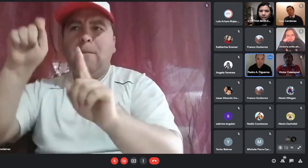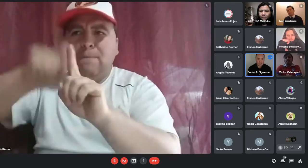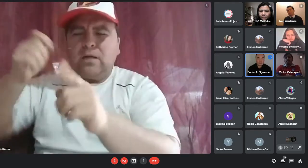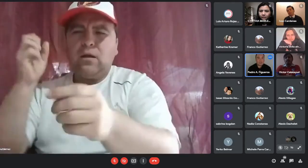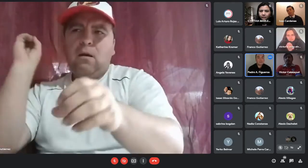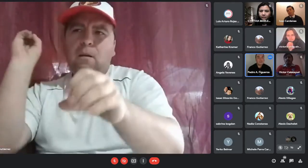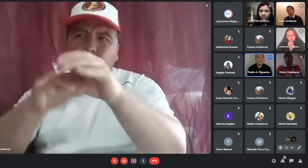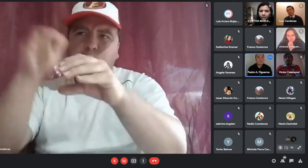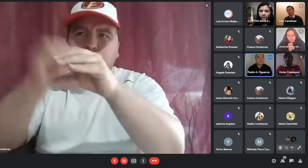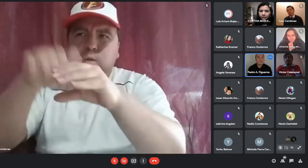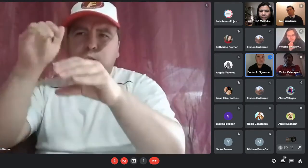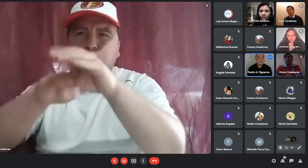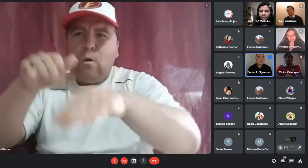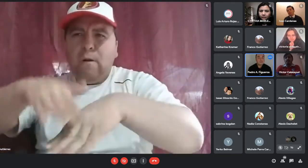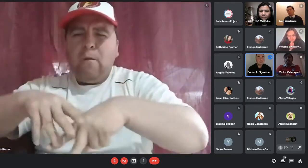ella puede seguir ahorrando